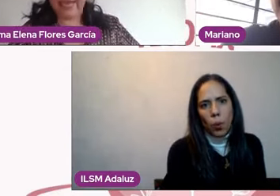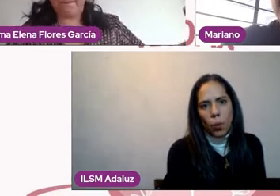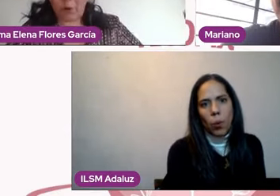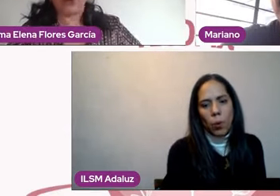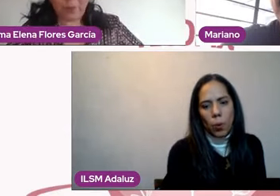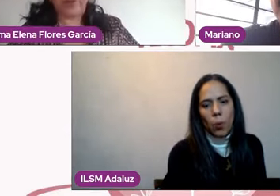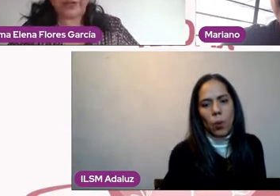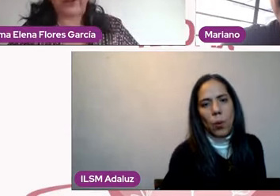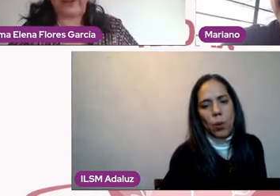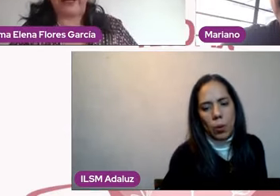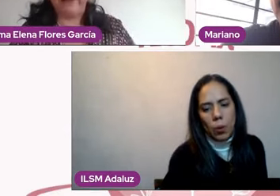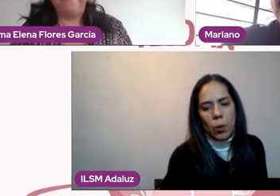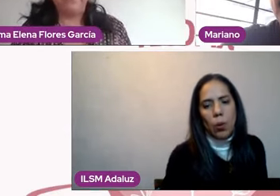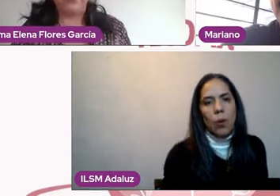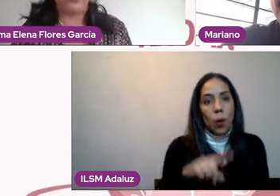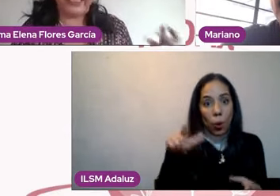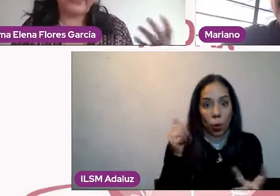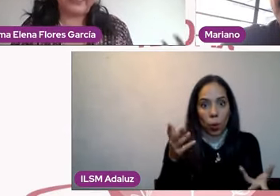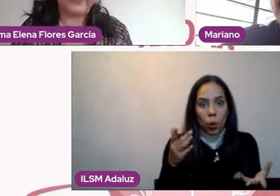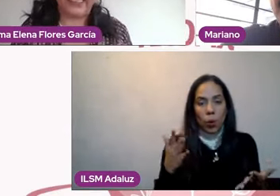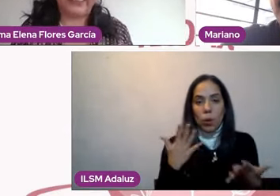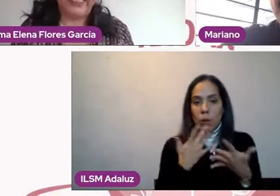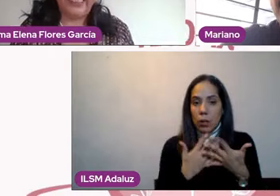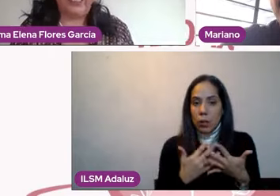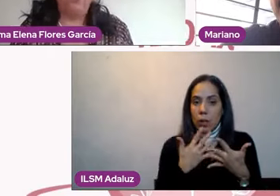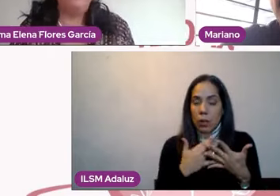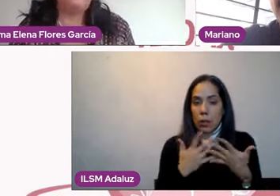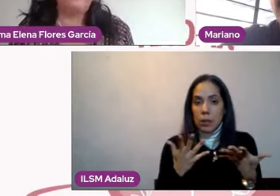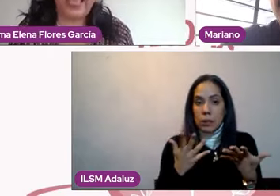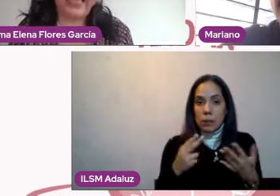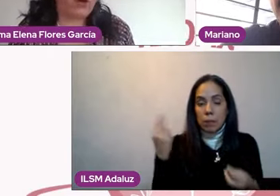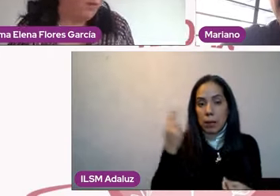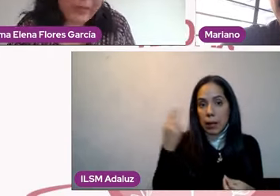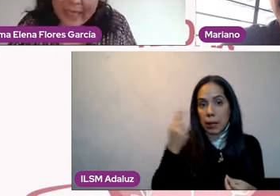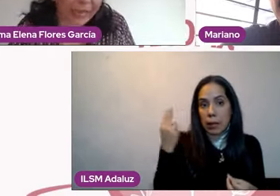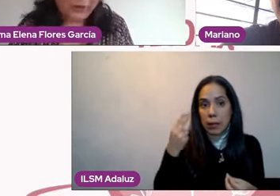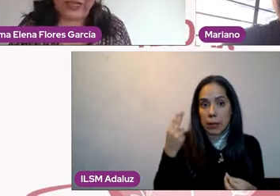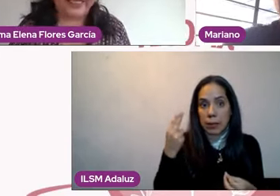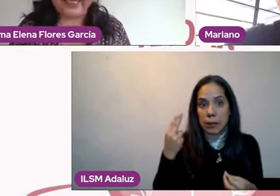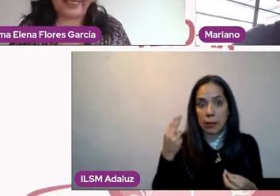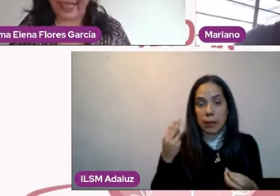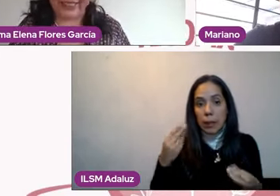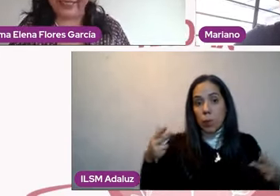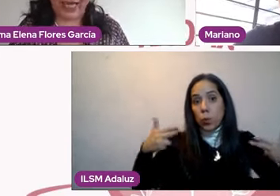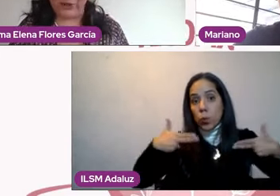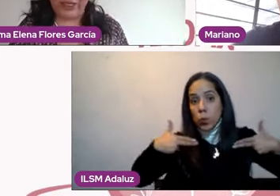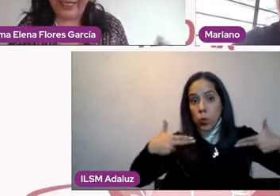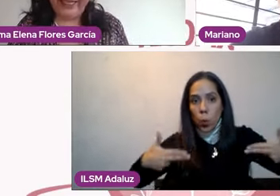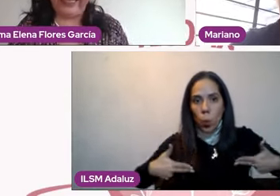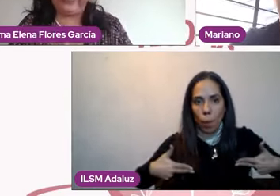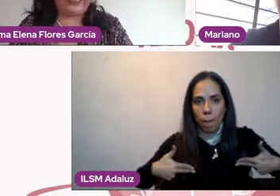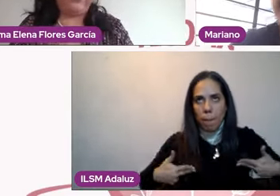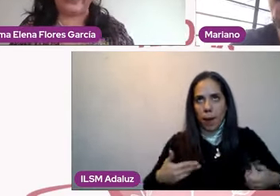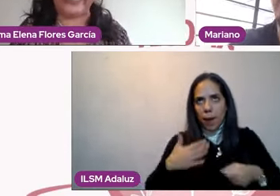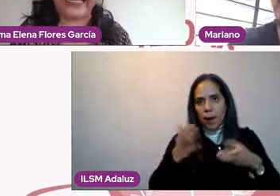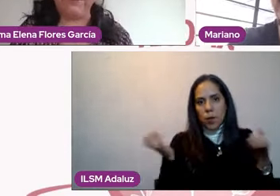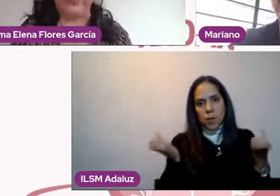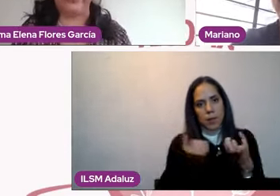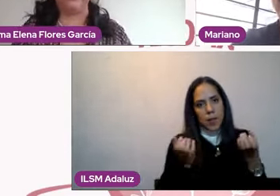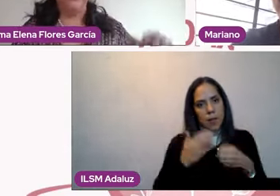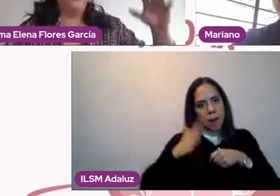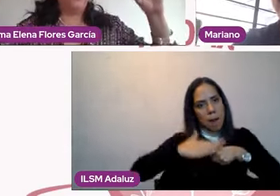tiene por supuesto que ver con la necesidad humana de complicarnos la existencia, ¿no? Y está